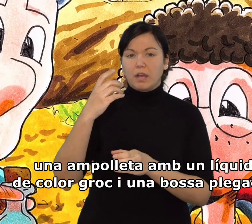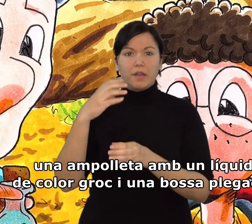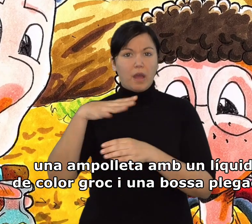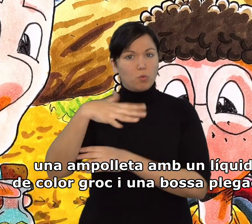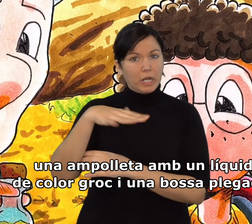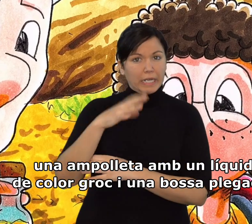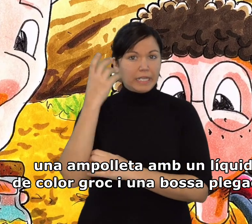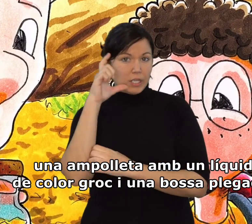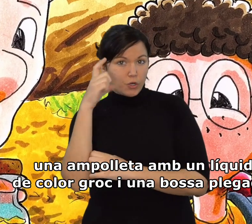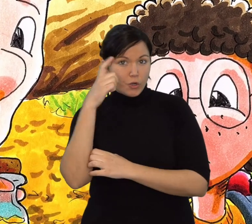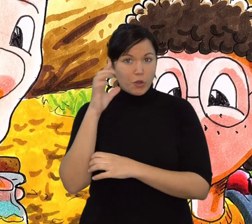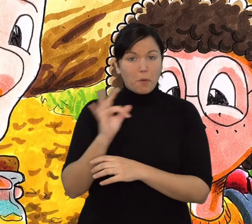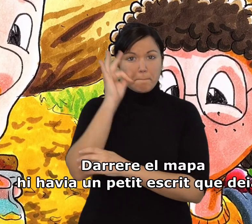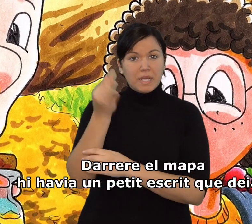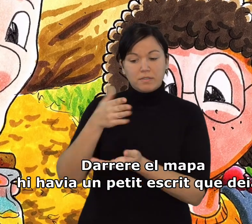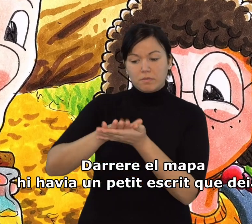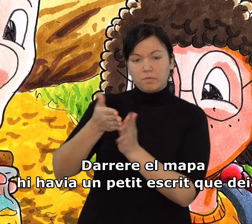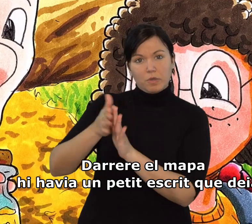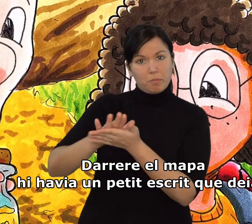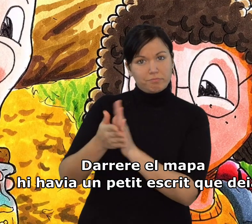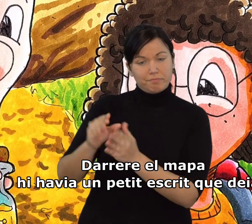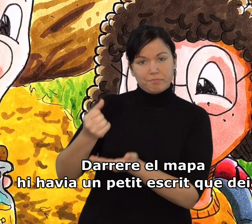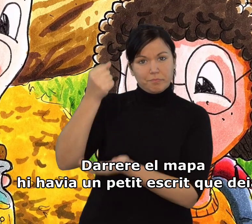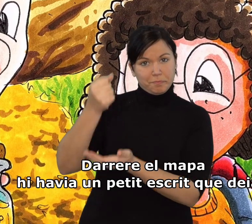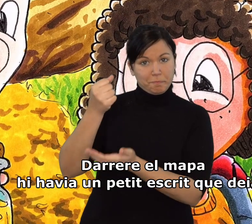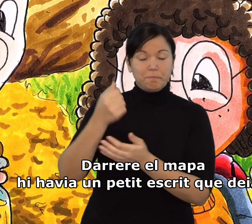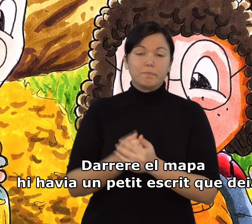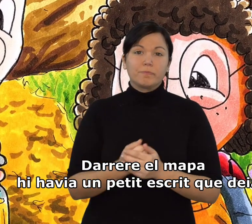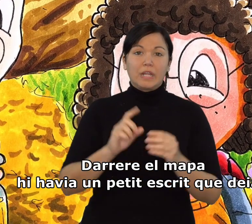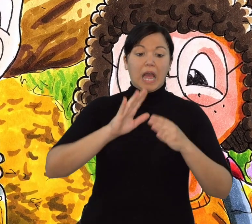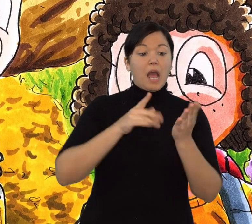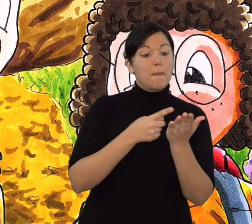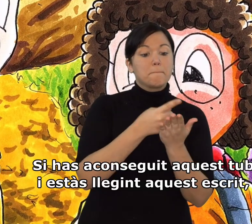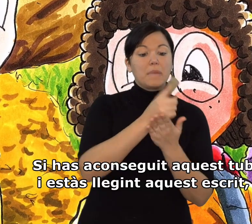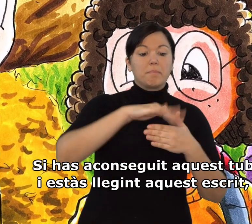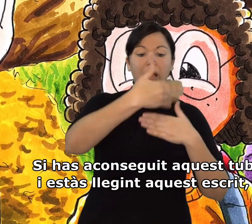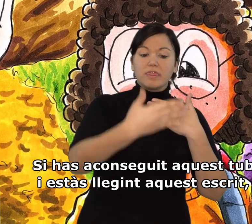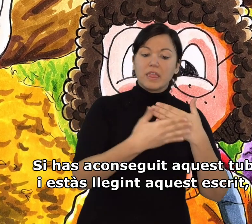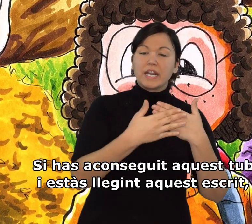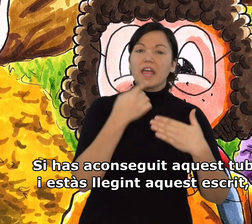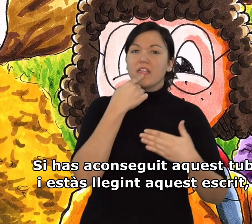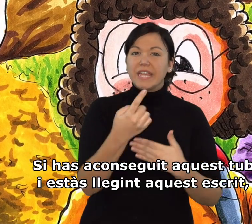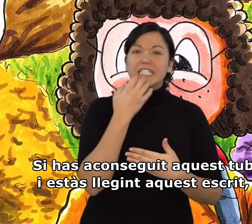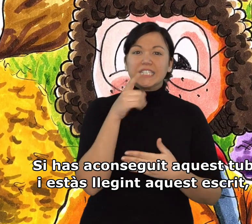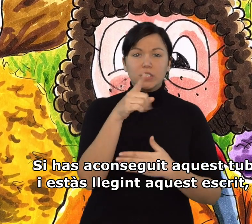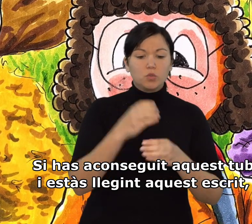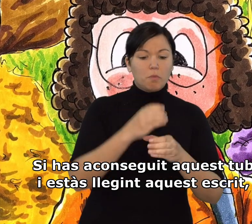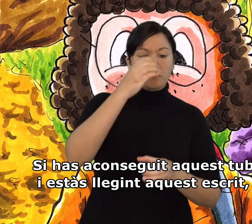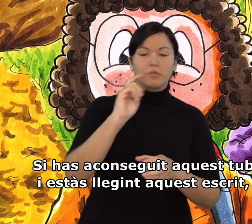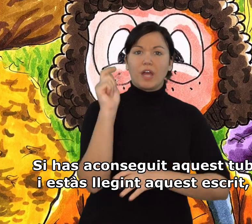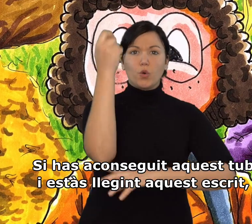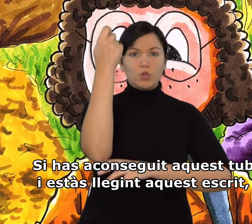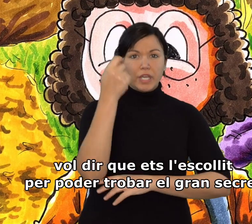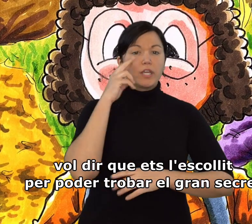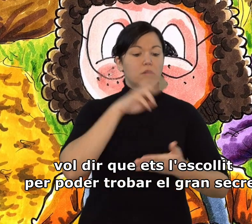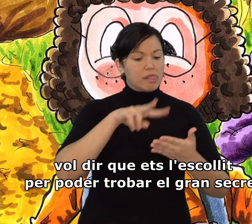groc i una bossa plegada. Darrere el mapa hi havia un petit escrit que deia Si has aconseguit aquest tub i estàs llegint